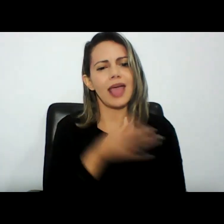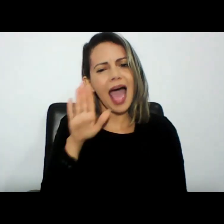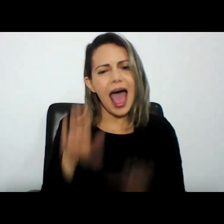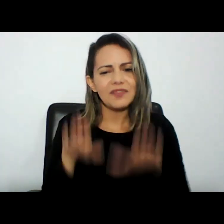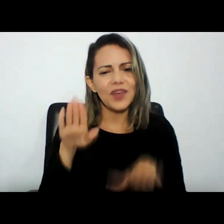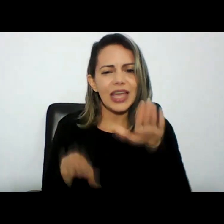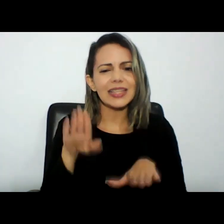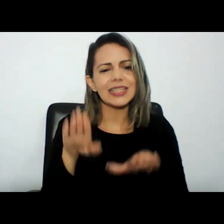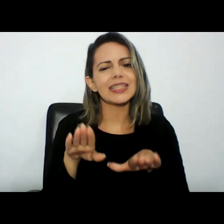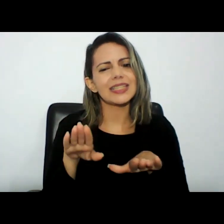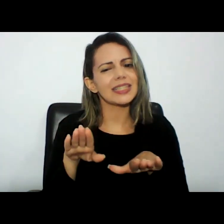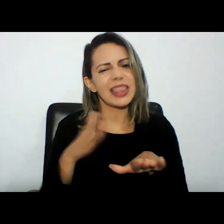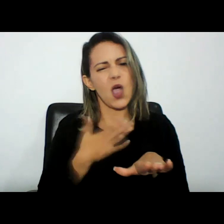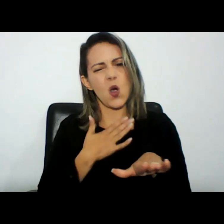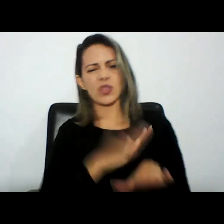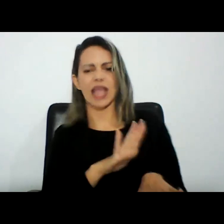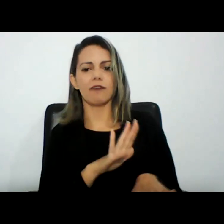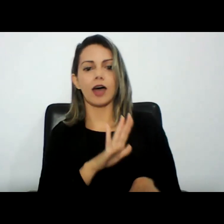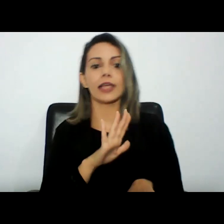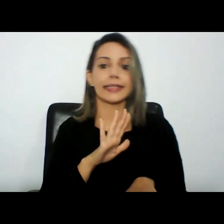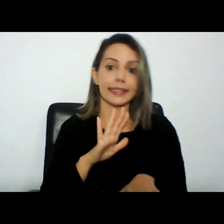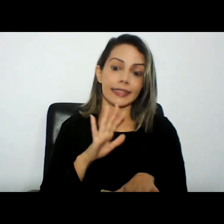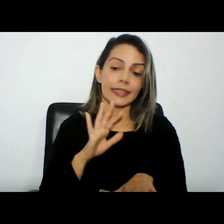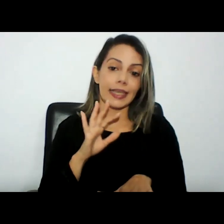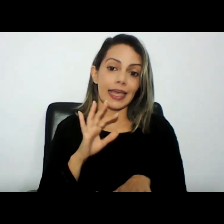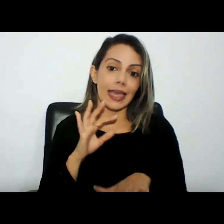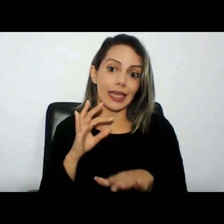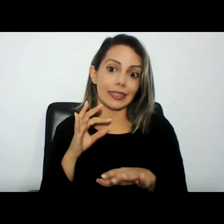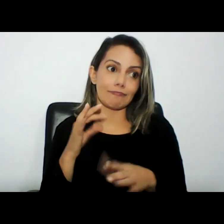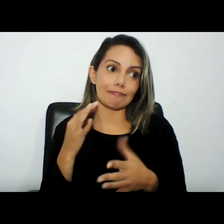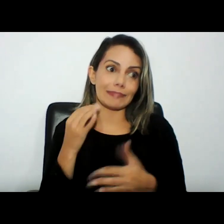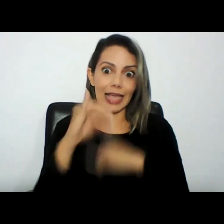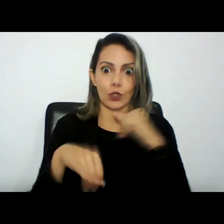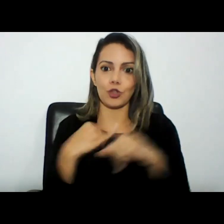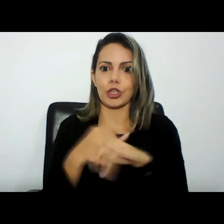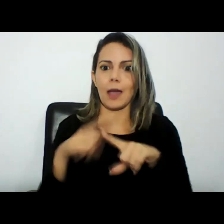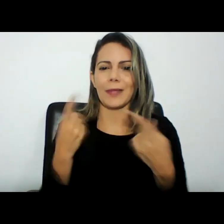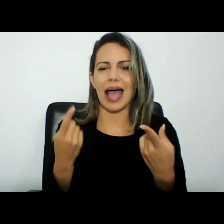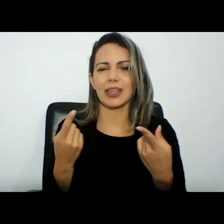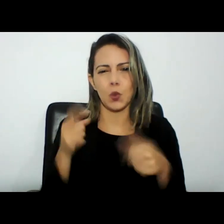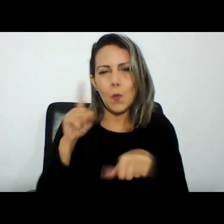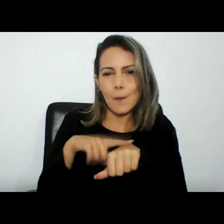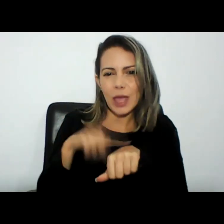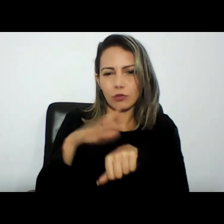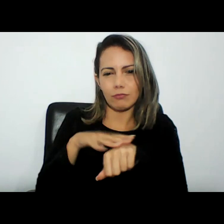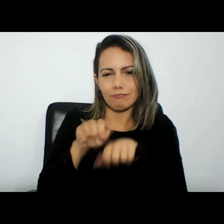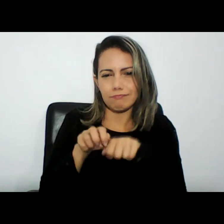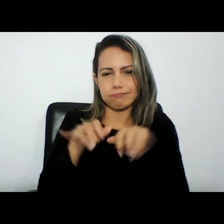até negava a tecnologia, no estado pandêmico todos foram jogados para dentro da tecnologia,